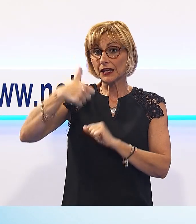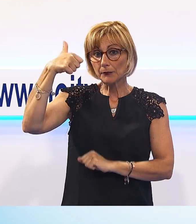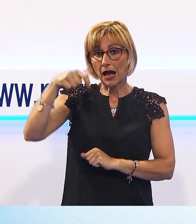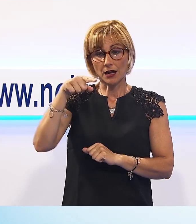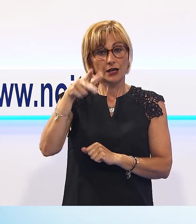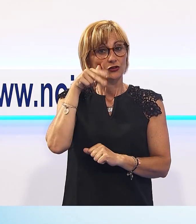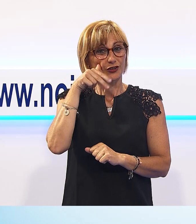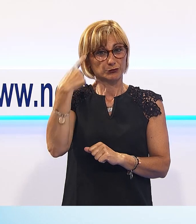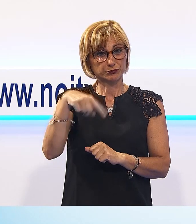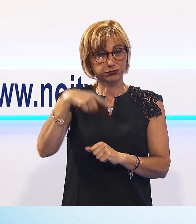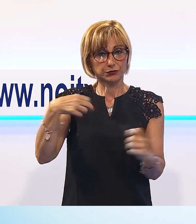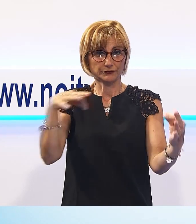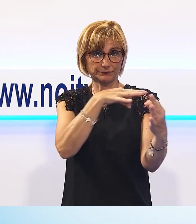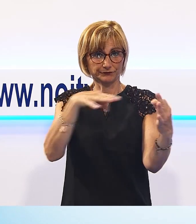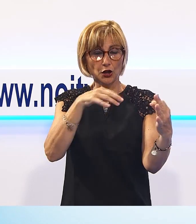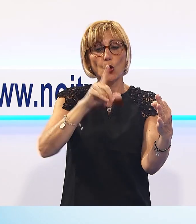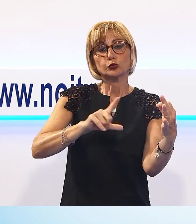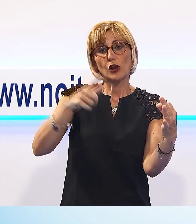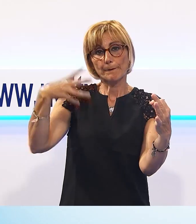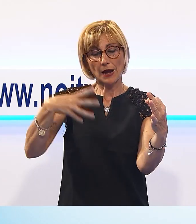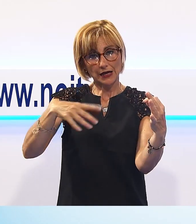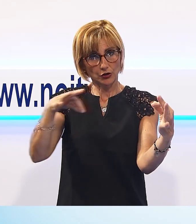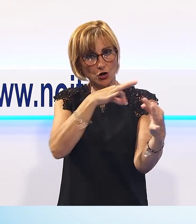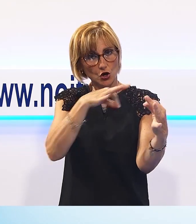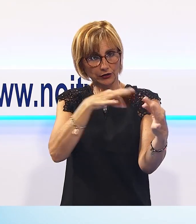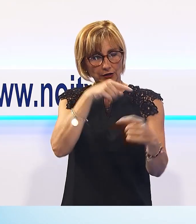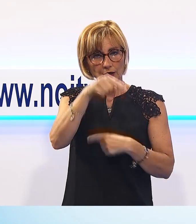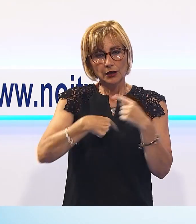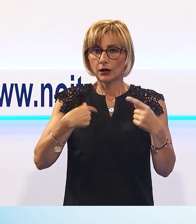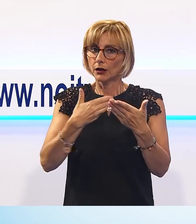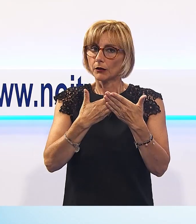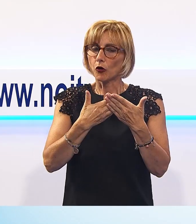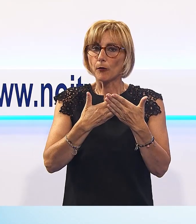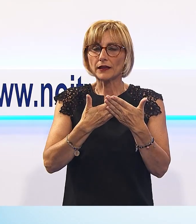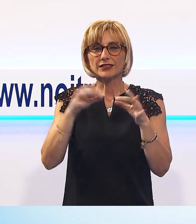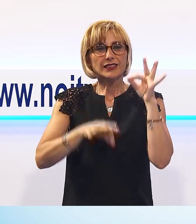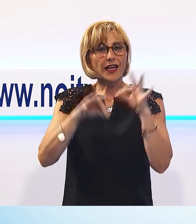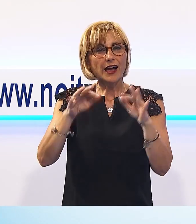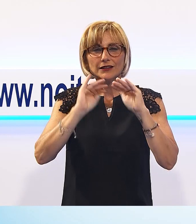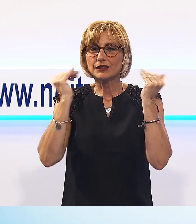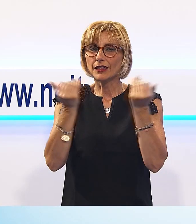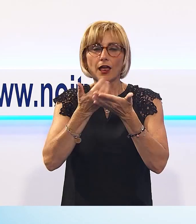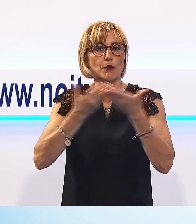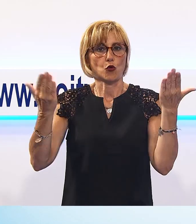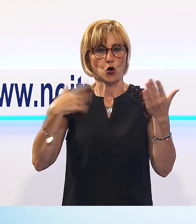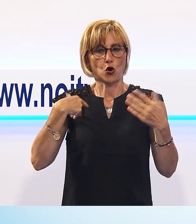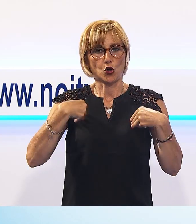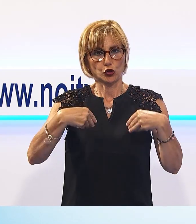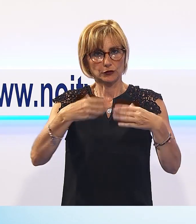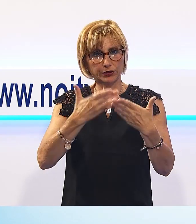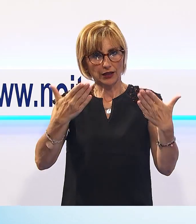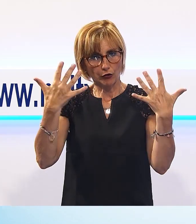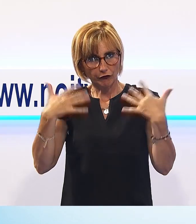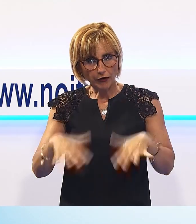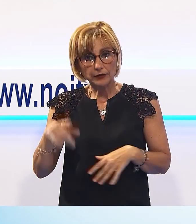lucchese Lucilla Mariotti, che si è esibita nei migliori teatri del mondo. Sono particolarmente felice di poter suonare al Teatro del Giglio di Lucca,